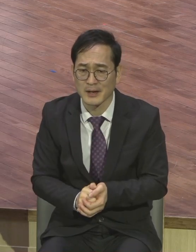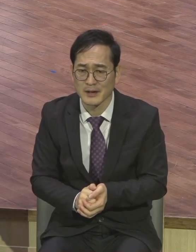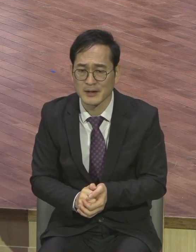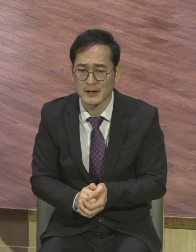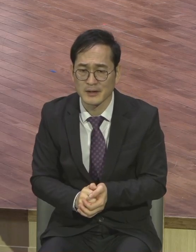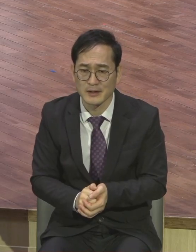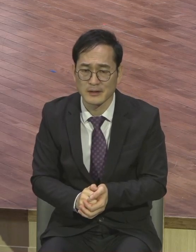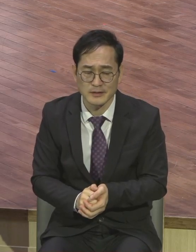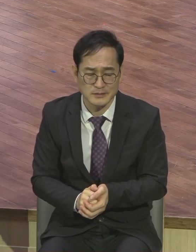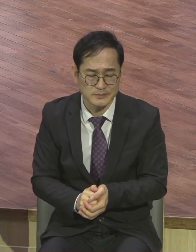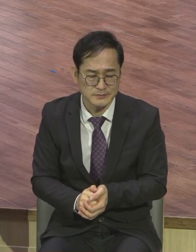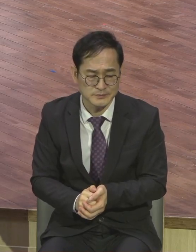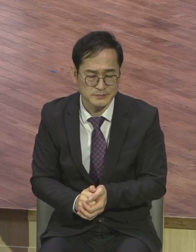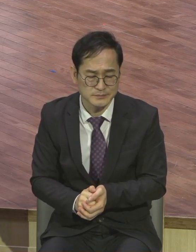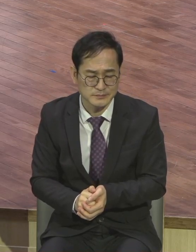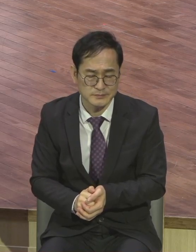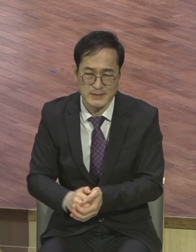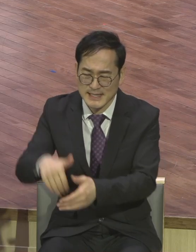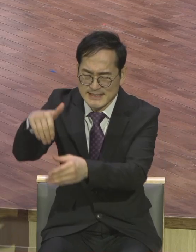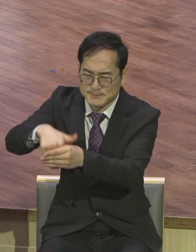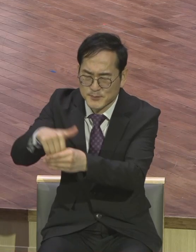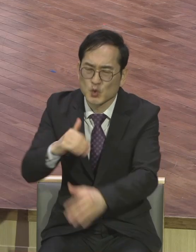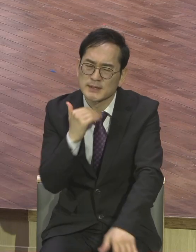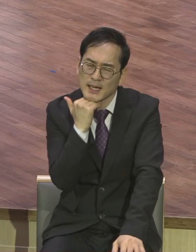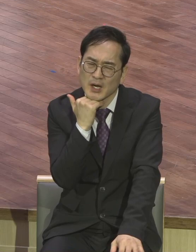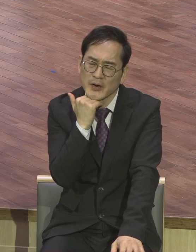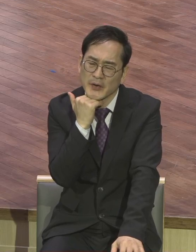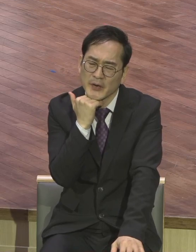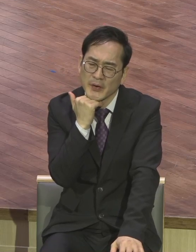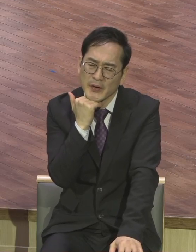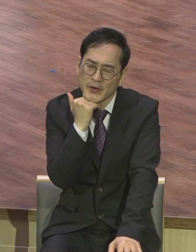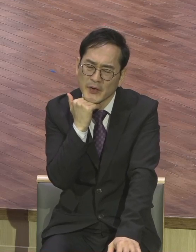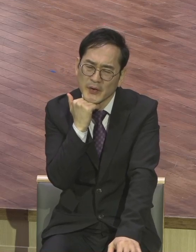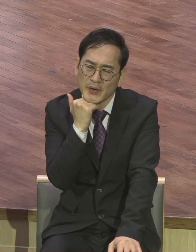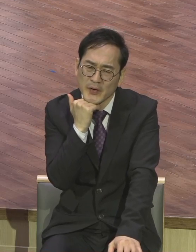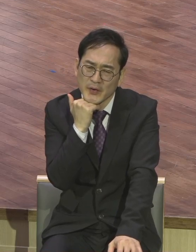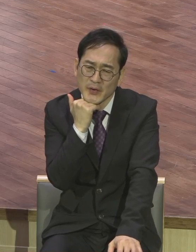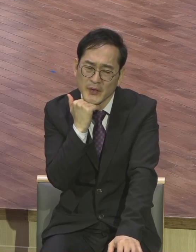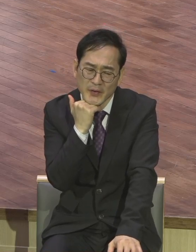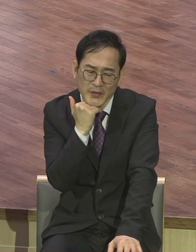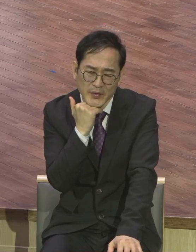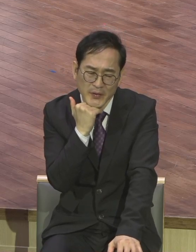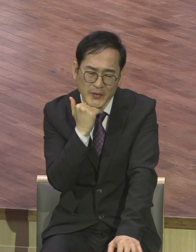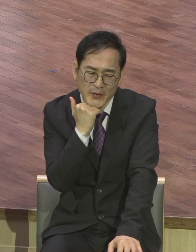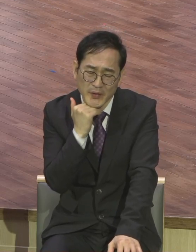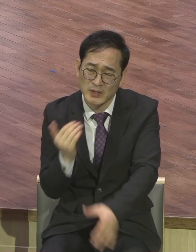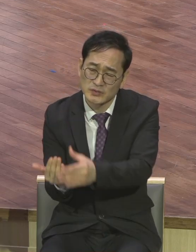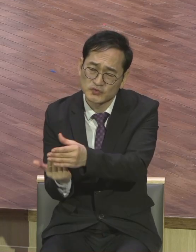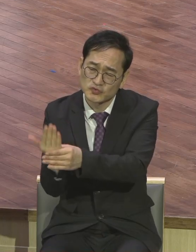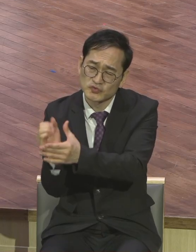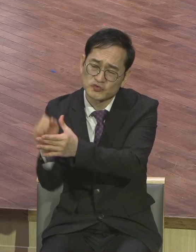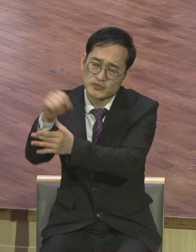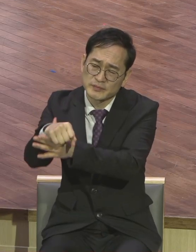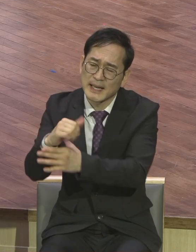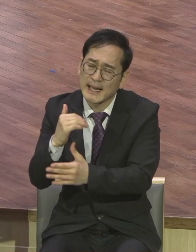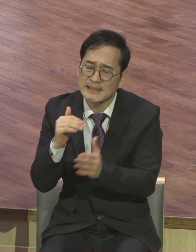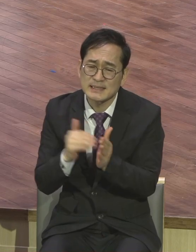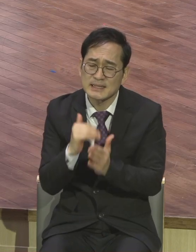별을 심어놓고 기다리는데 기다리는 동안에 춘수할 때가 기다리는데 그동안에 가만히 있습니까